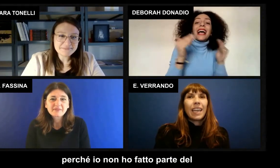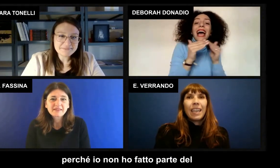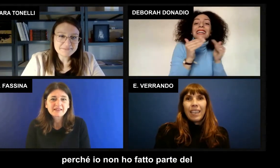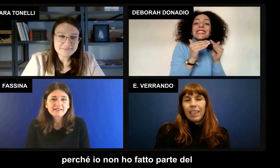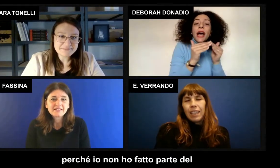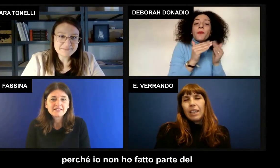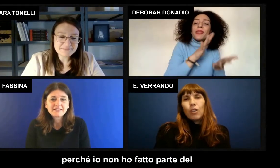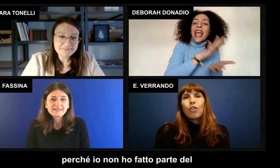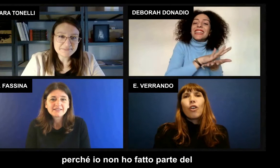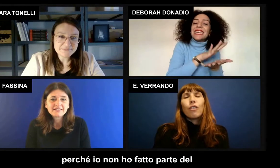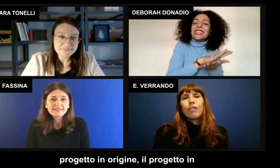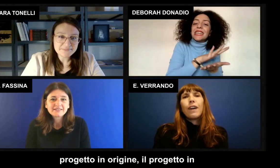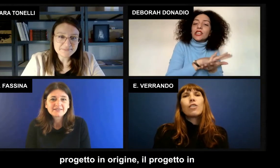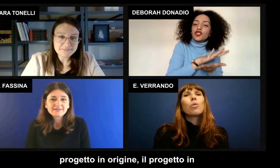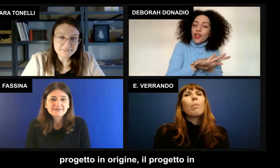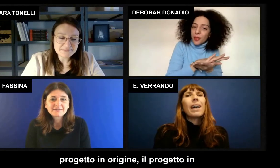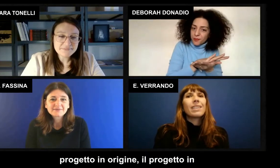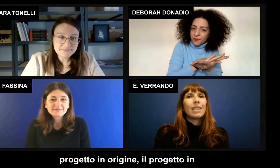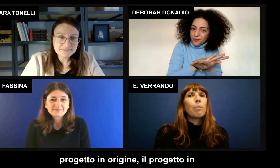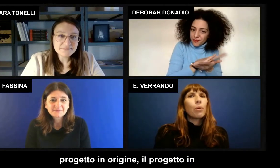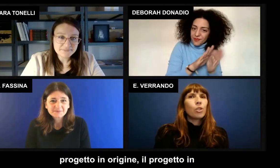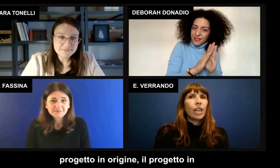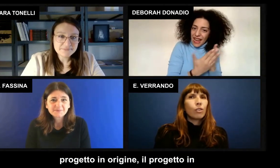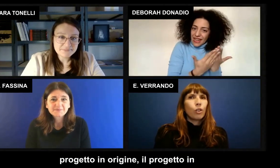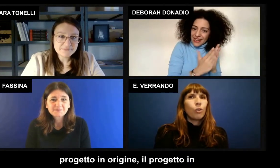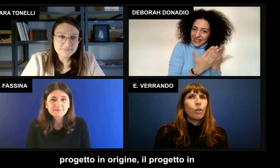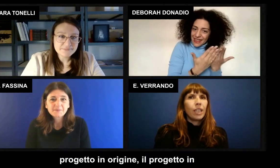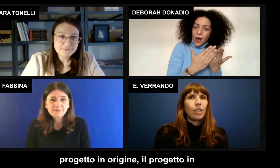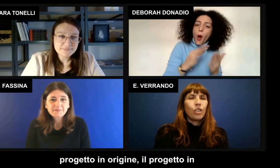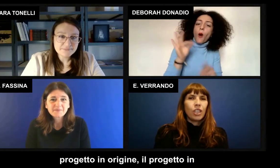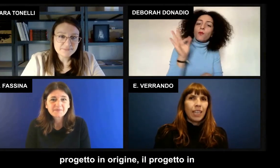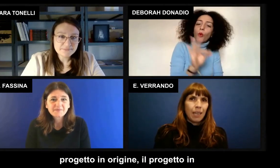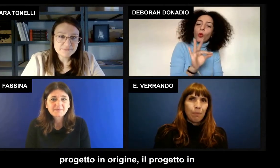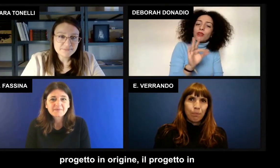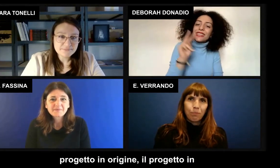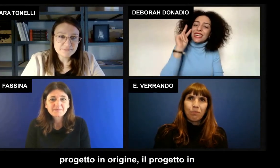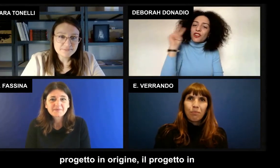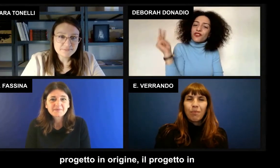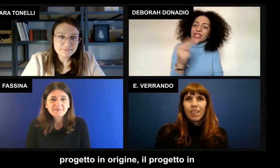io non ho fatto parte del progetto in origine